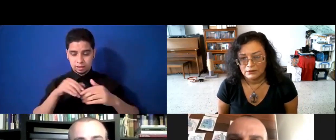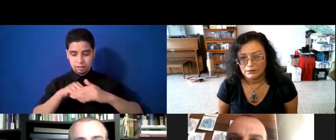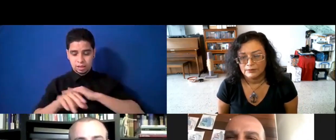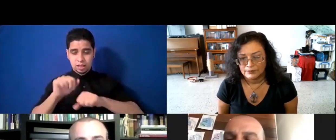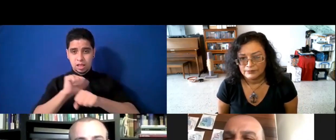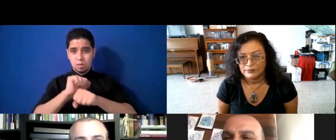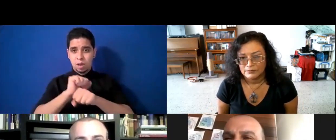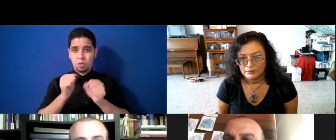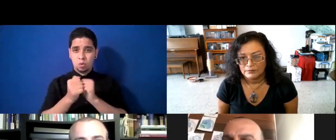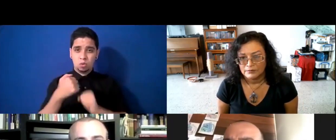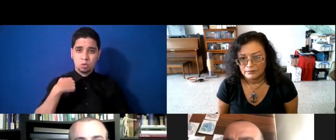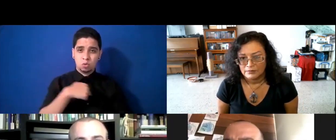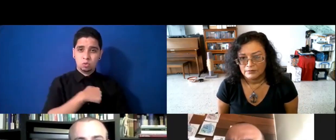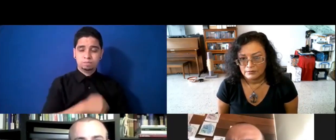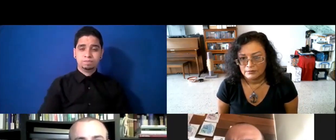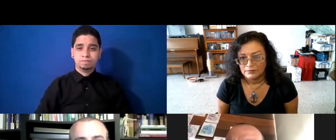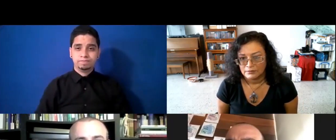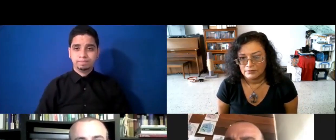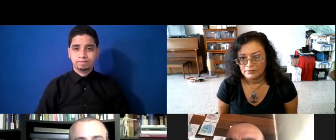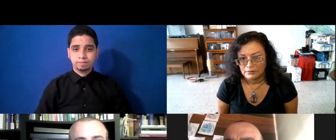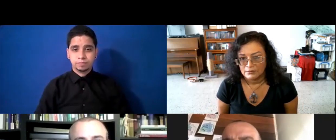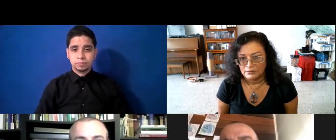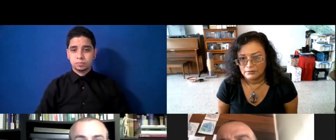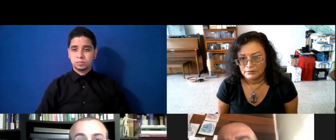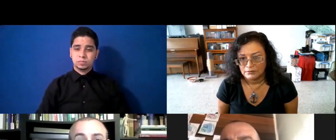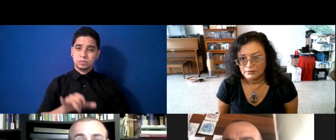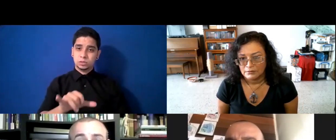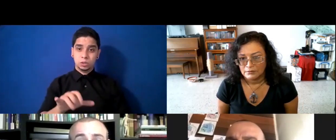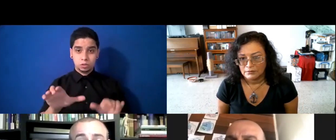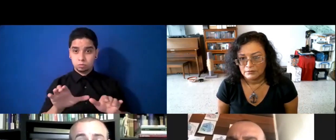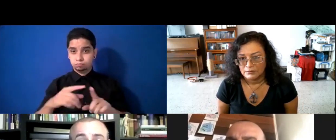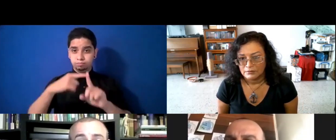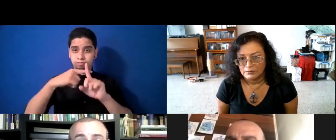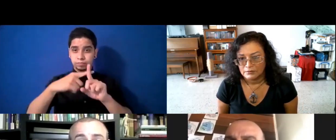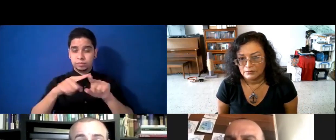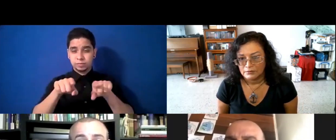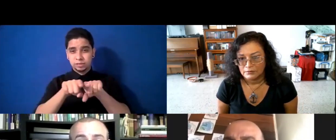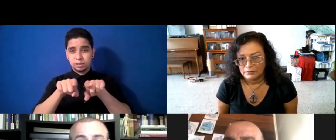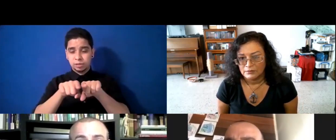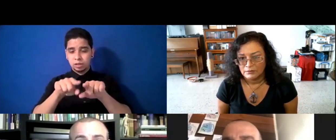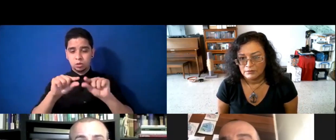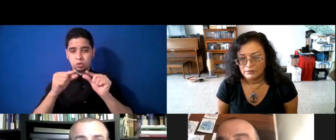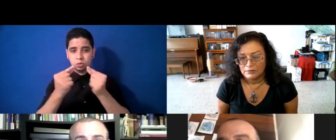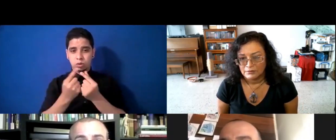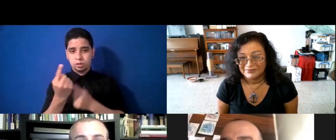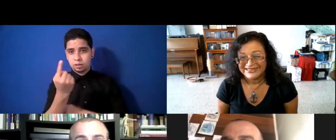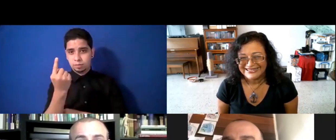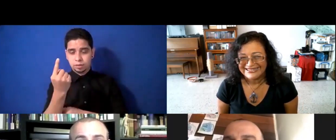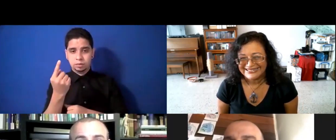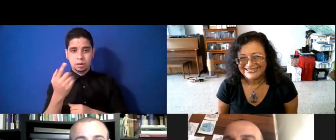eso ha sido, este, algo. Y aparte, pues, el grupo, pues, que siempre ha estado. Mi hija, pues, que sin duda ella siempre